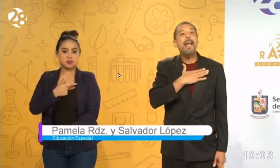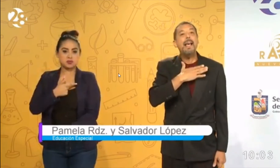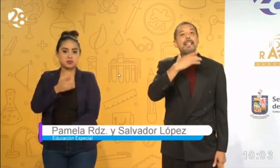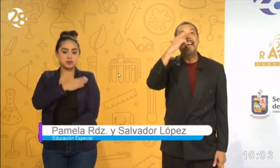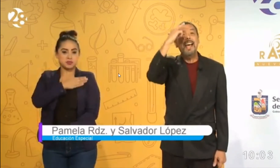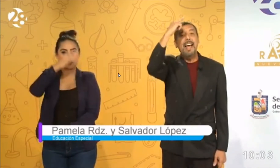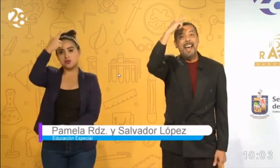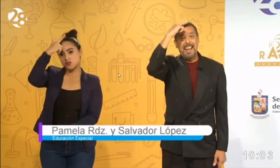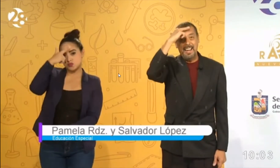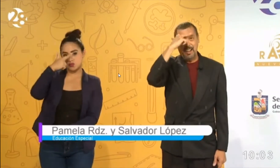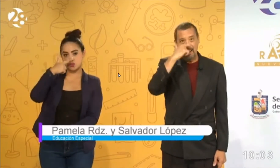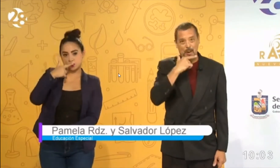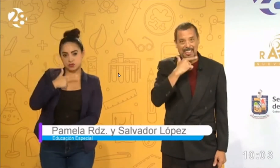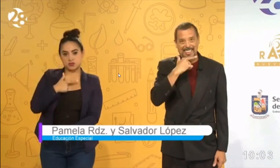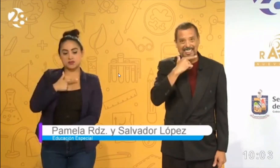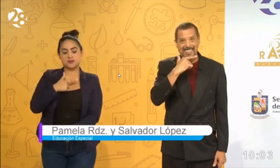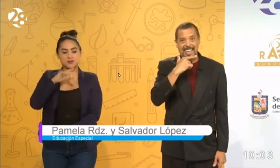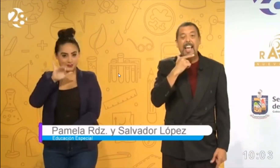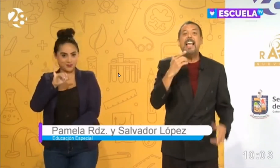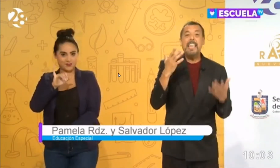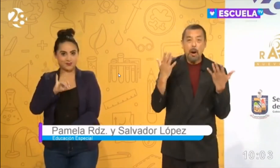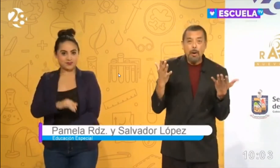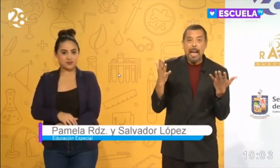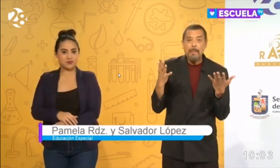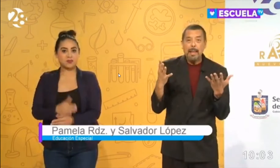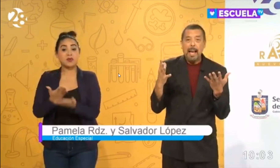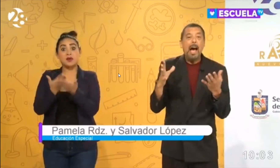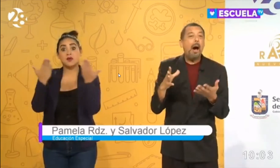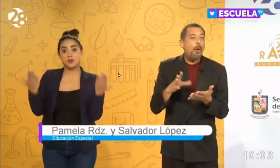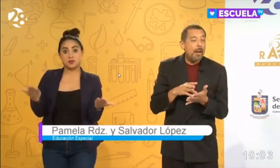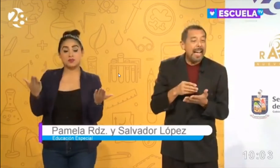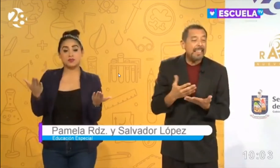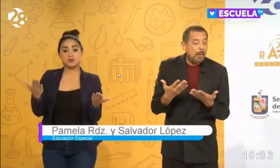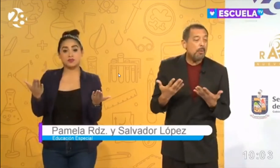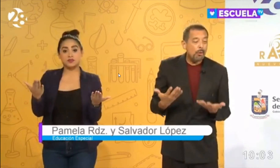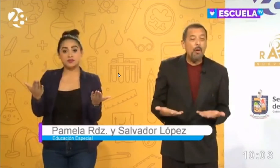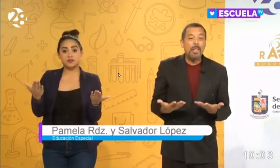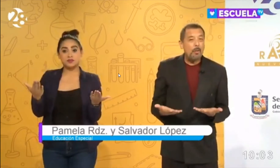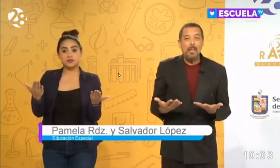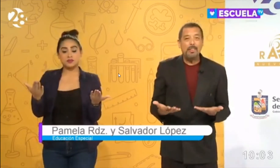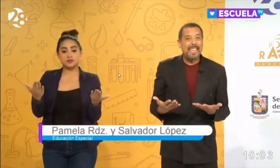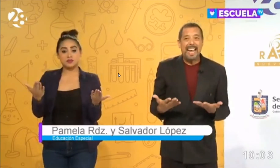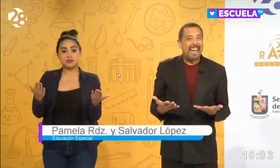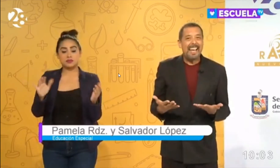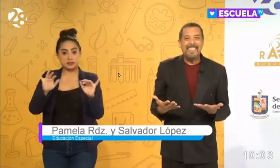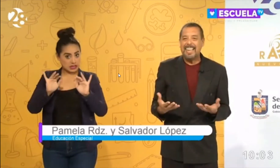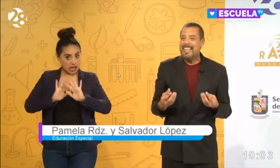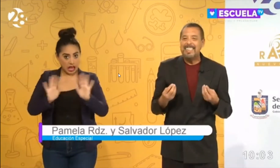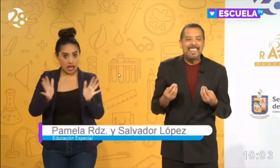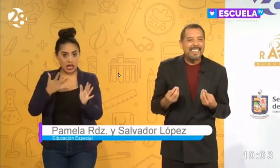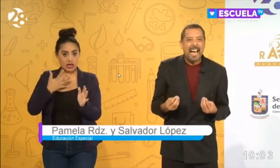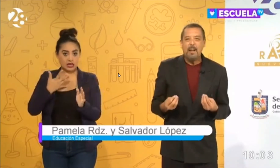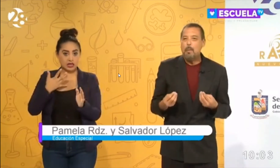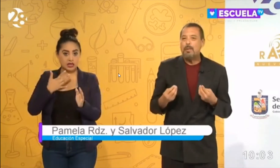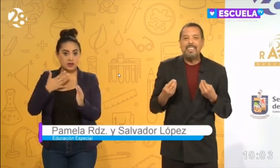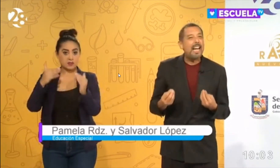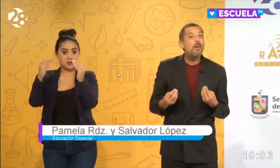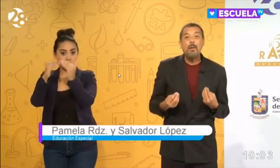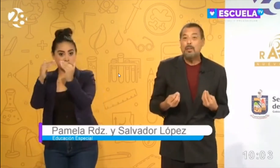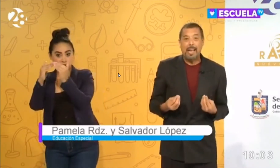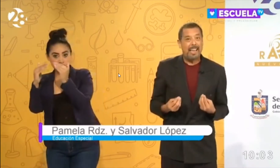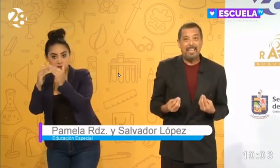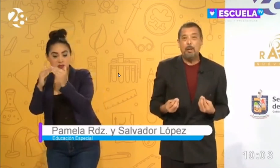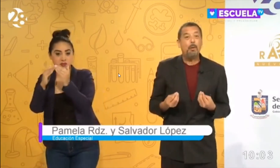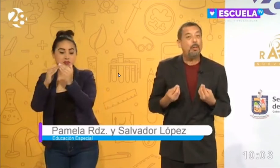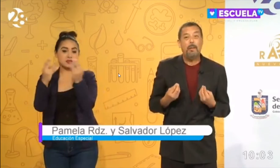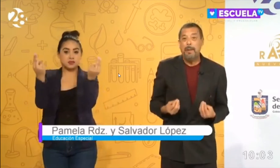buenas noches. Y ahora, ahora que estamos todos reunidos en la casa, que es necesario mostrarnos